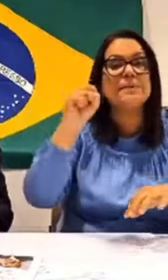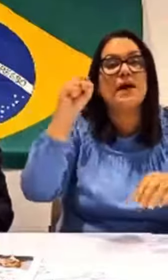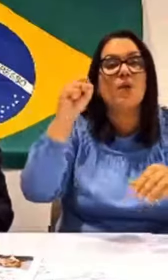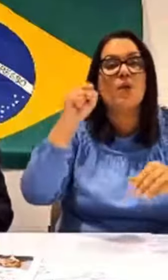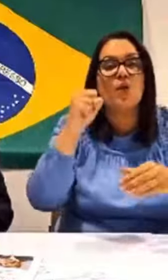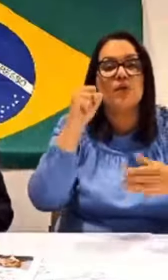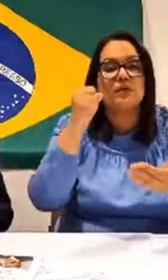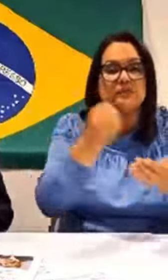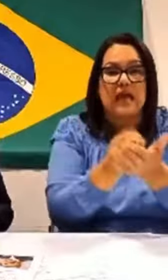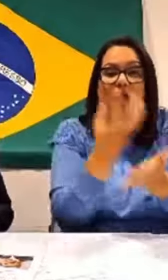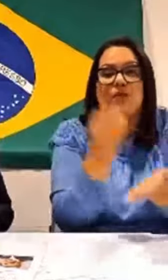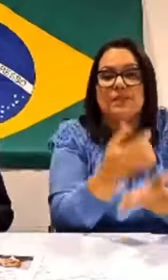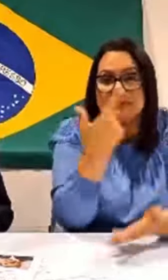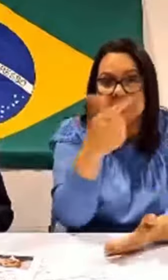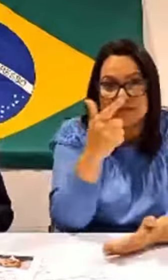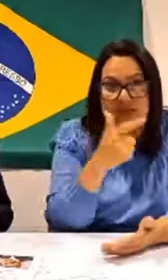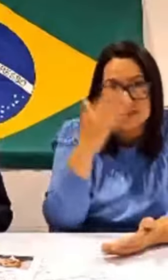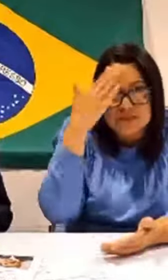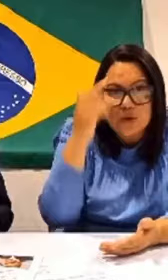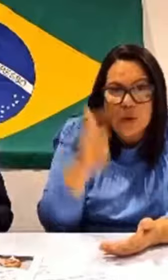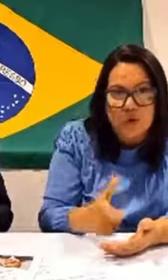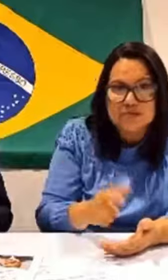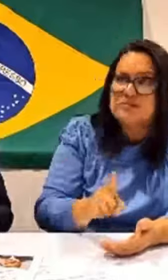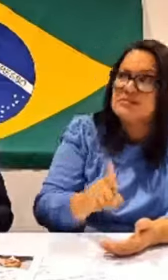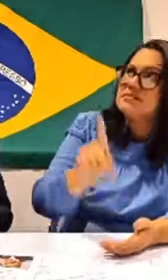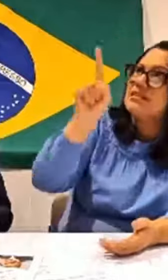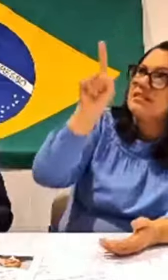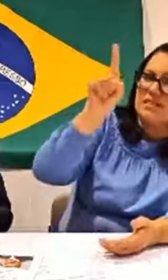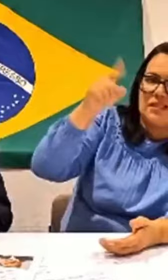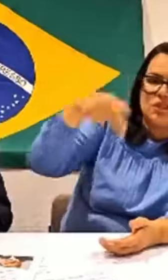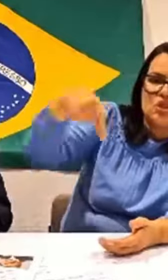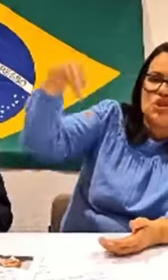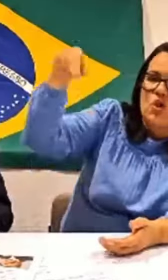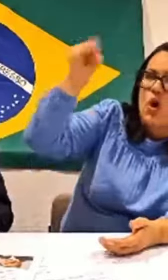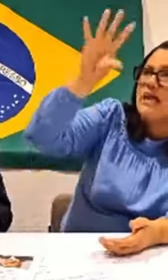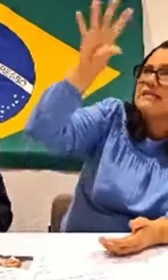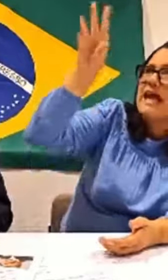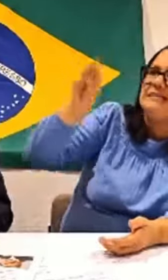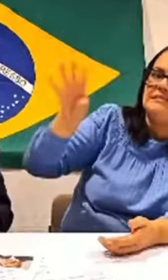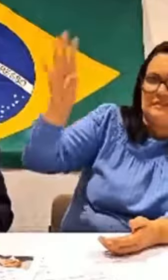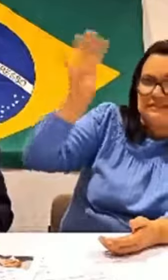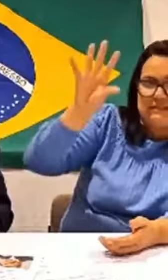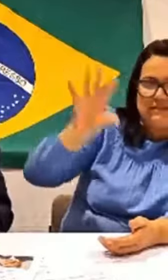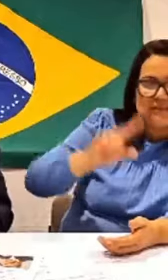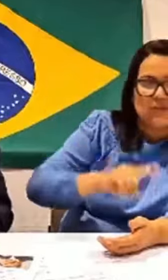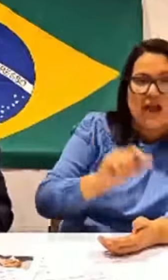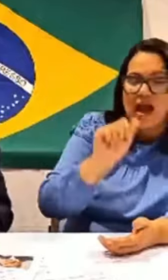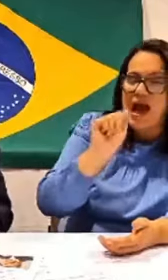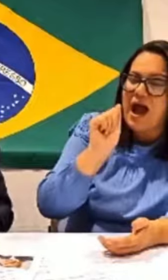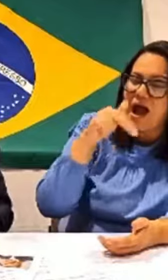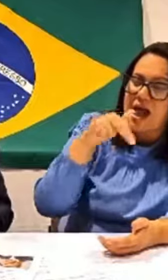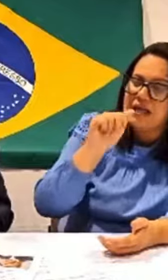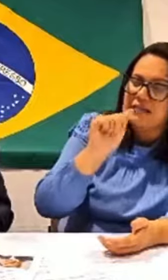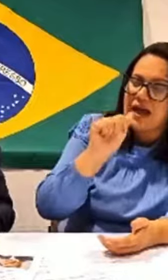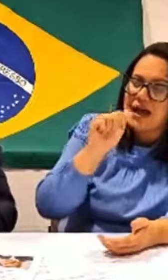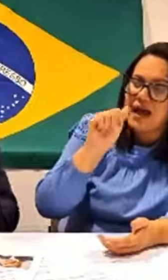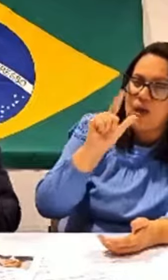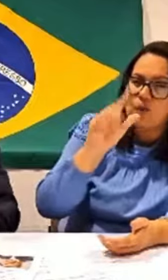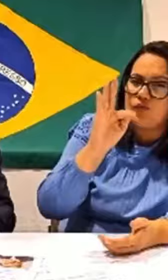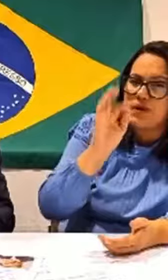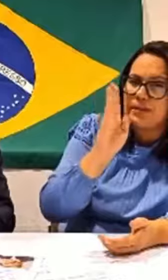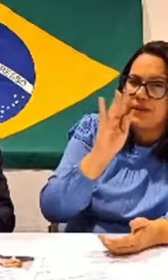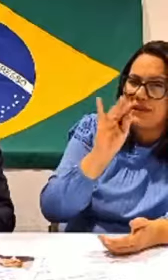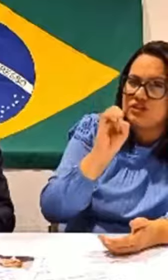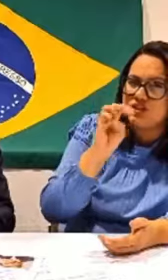No nosso Nordeste, não é só taxa de analfabetismo alta ou mais grave nesses